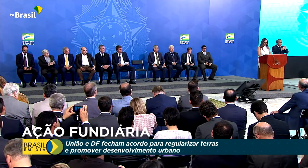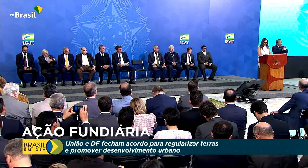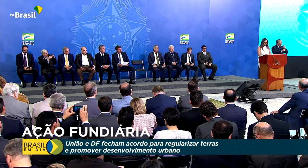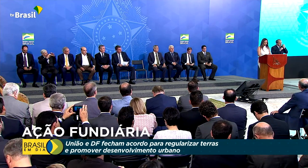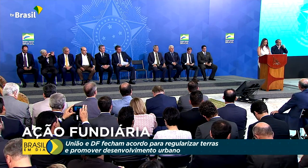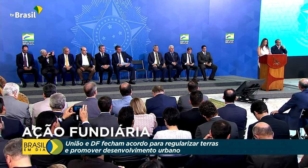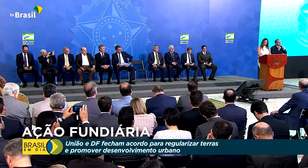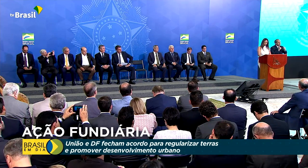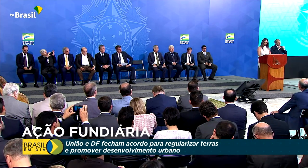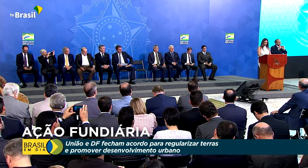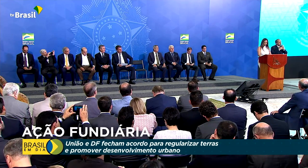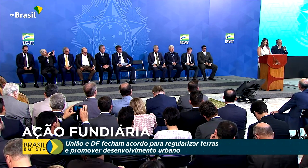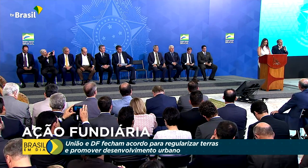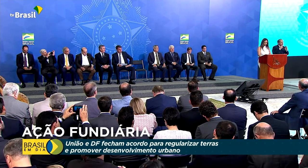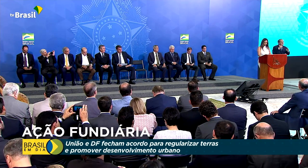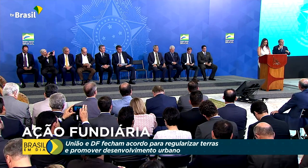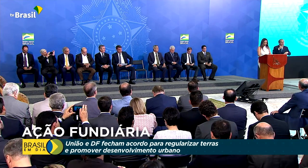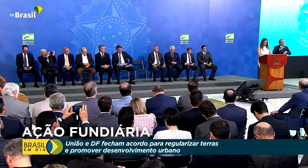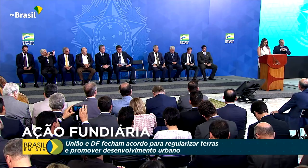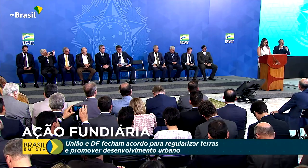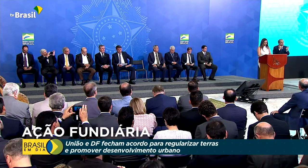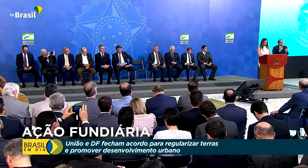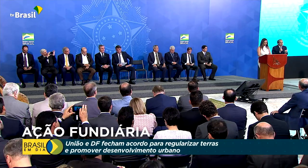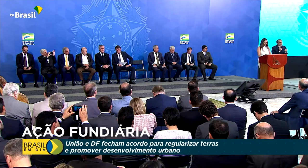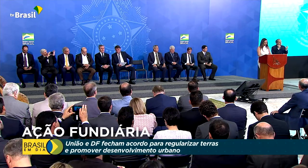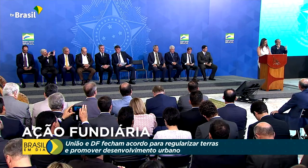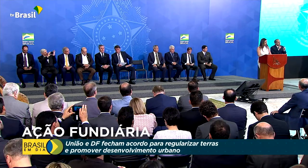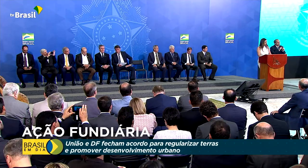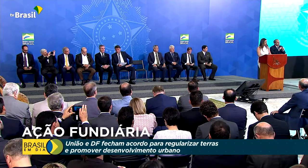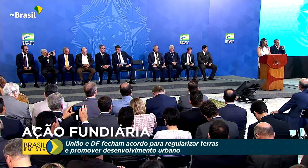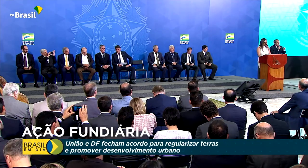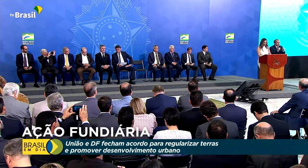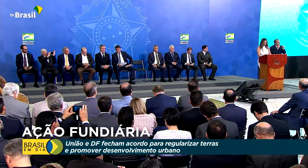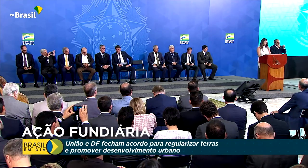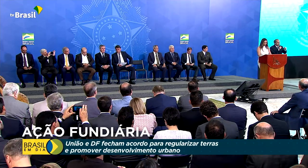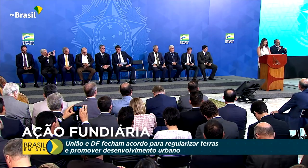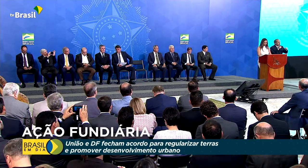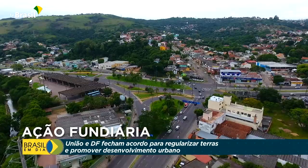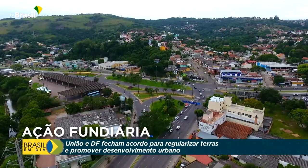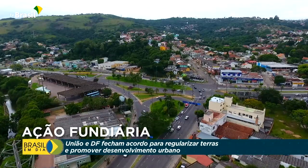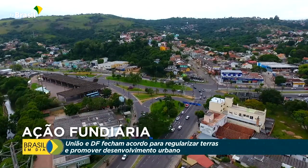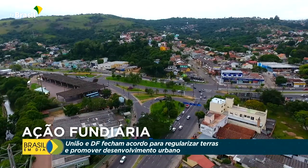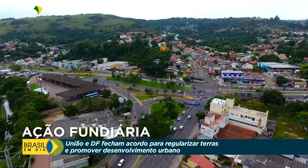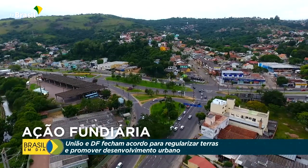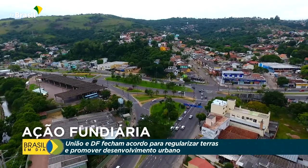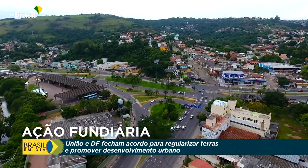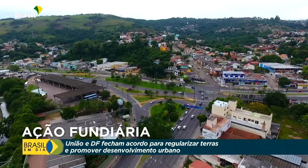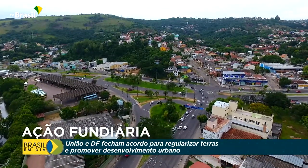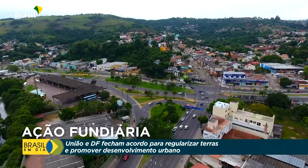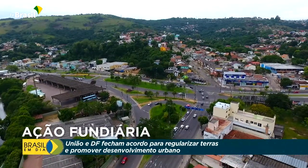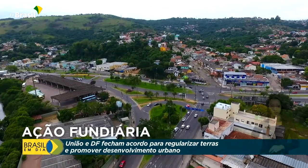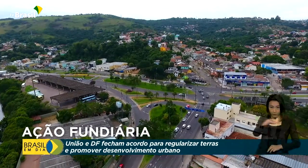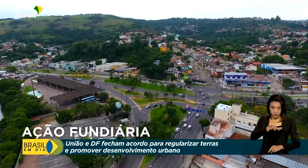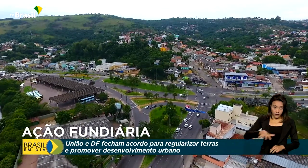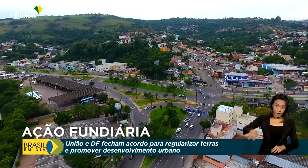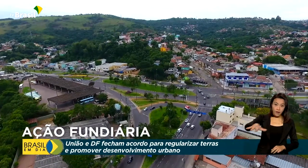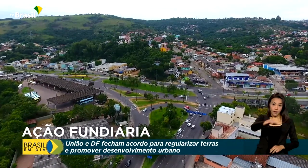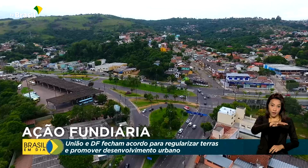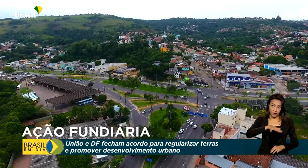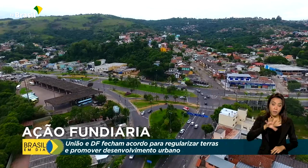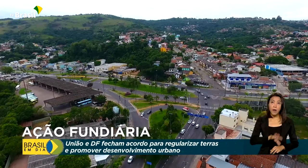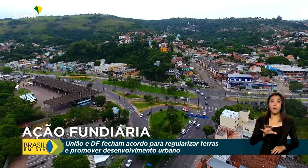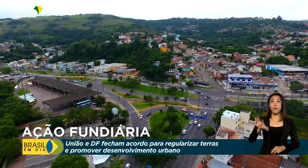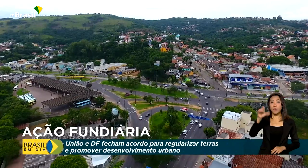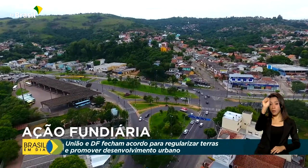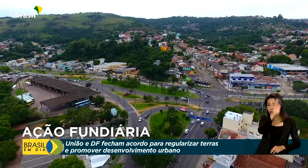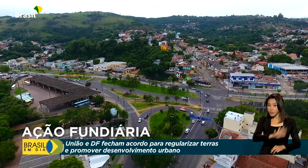regularizadas com um preço compatível com o poder aquisitivo dos seus moradores. Outras regiões do país devem passar por